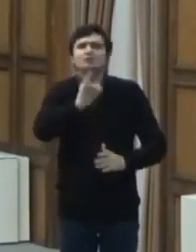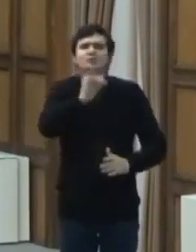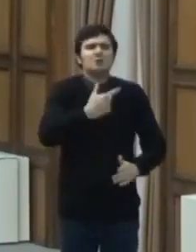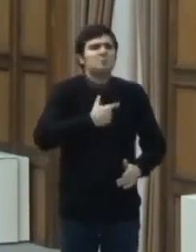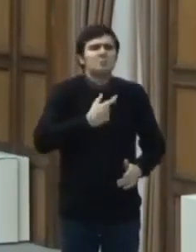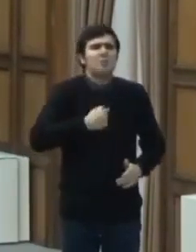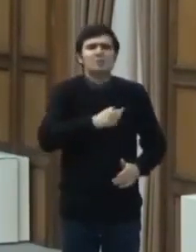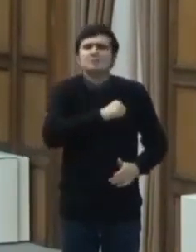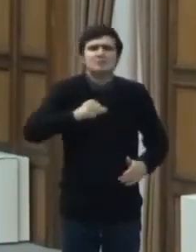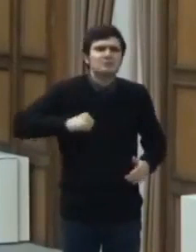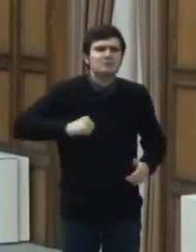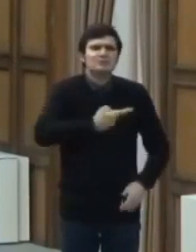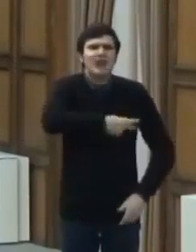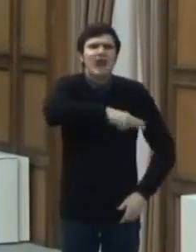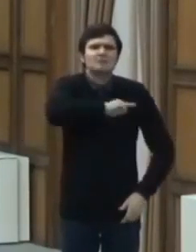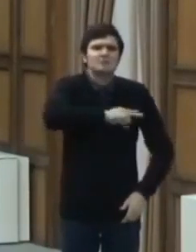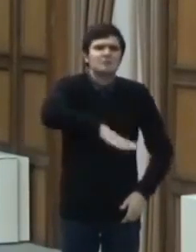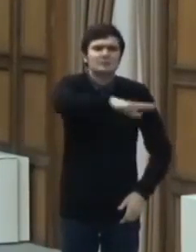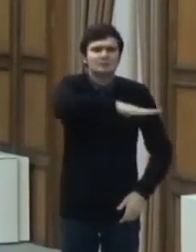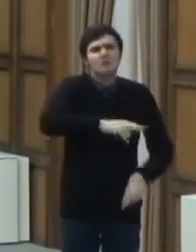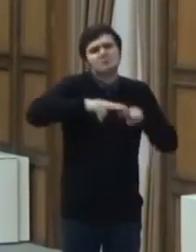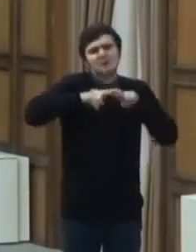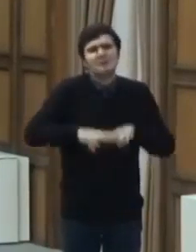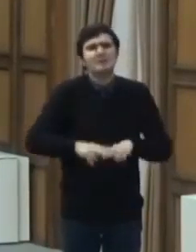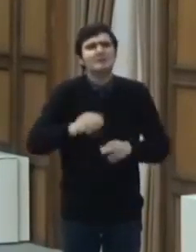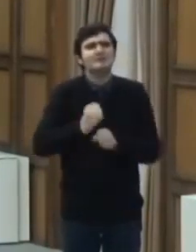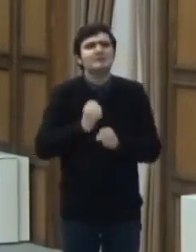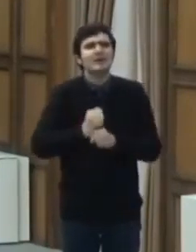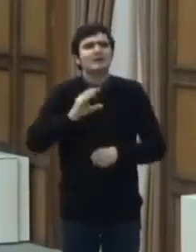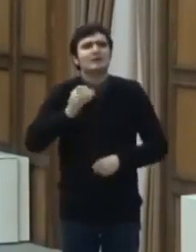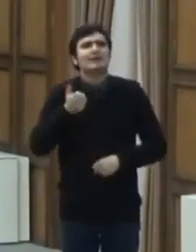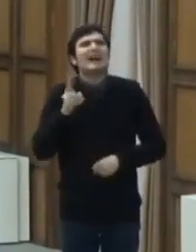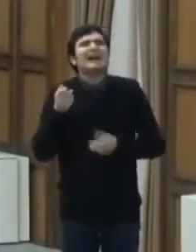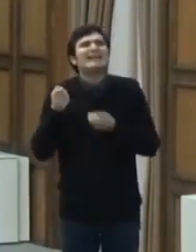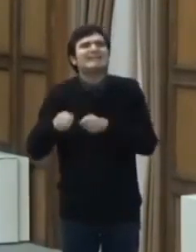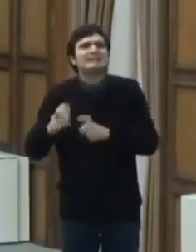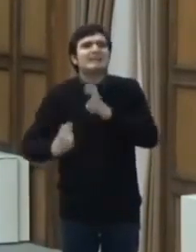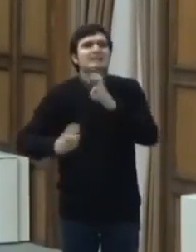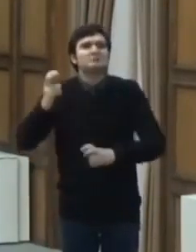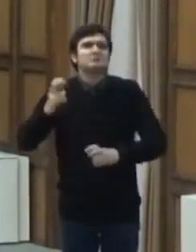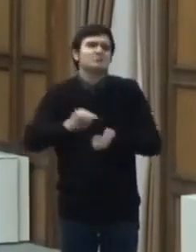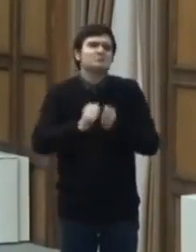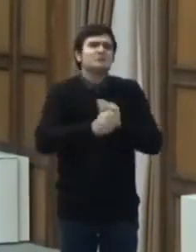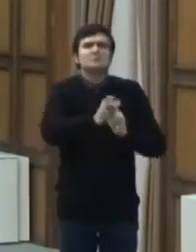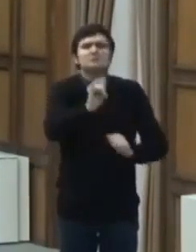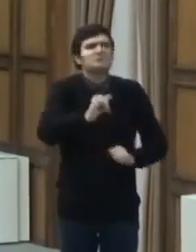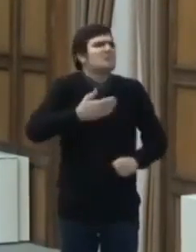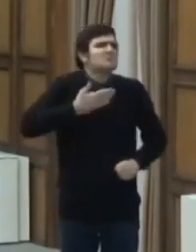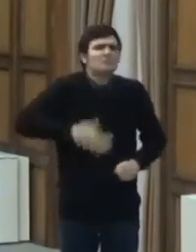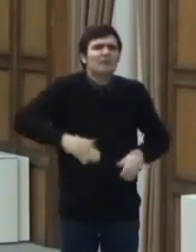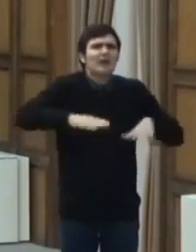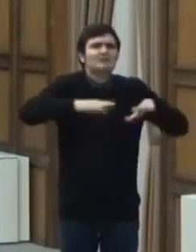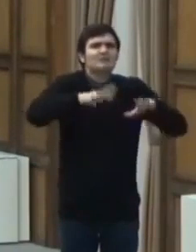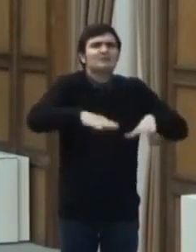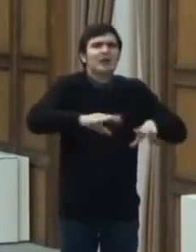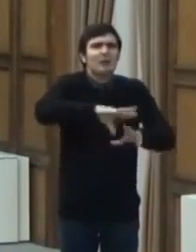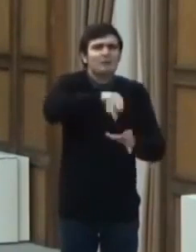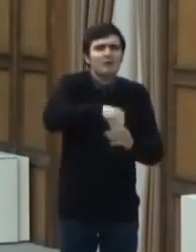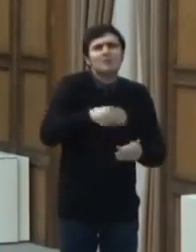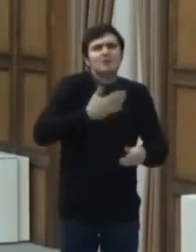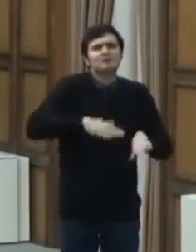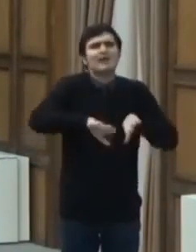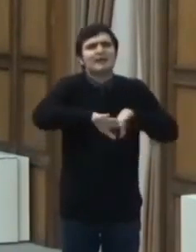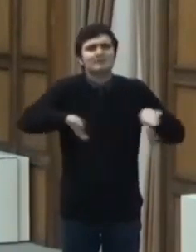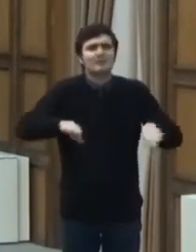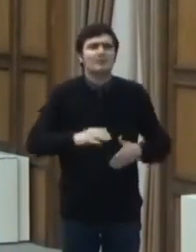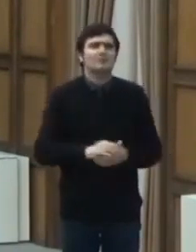să-și asigură astfel de spațiu, pentru cei care nu doresc să stea cu familia și vor să sta separați, sau pentru